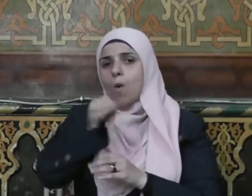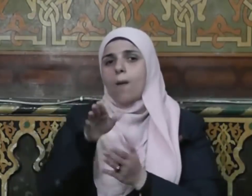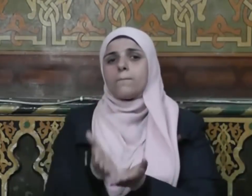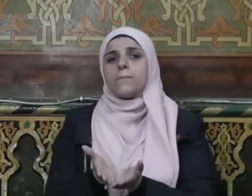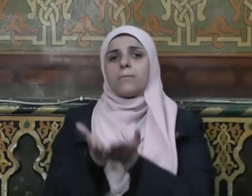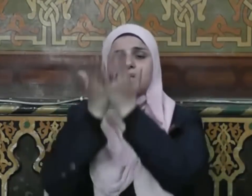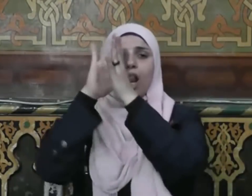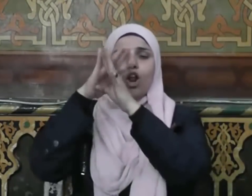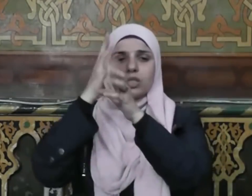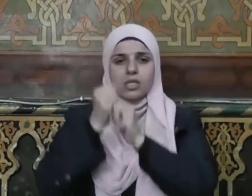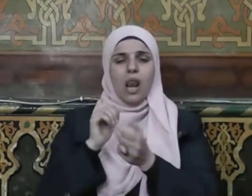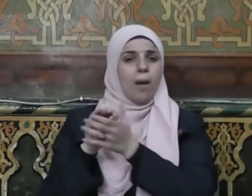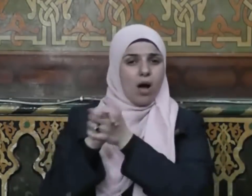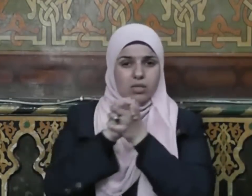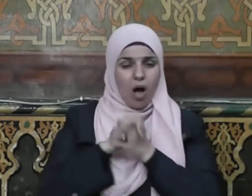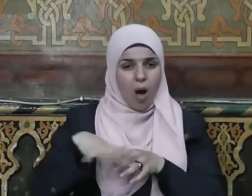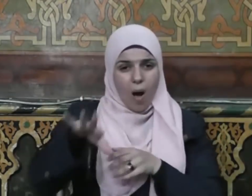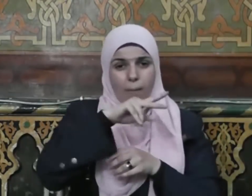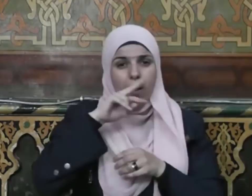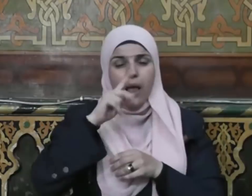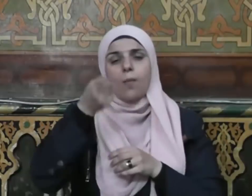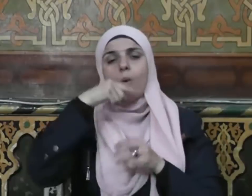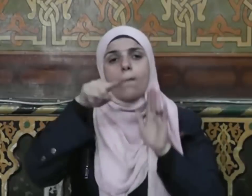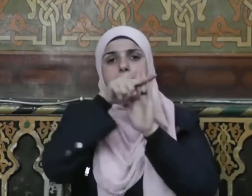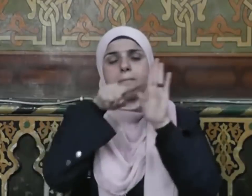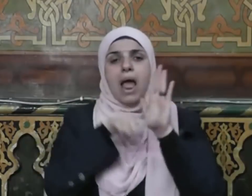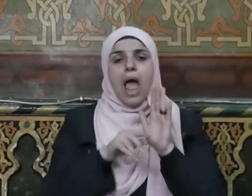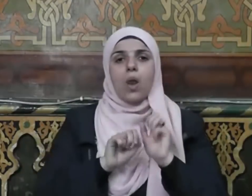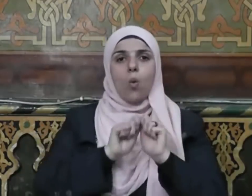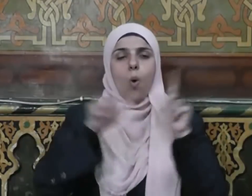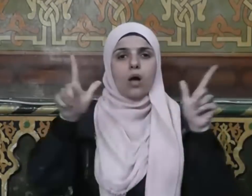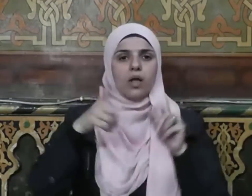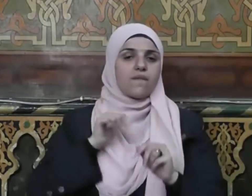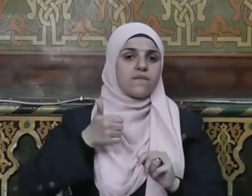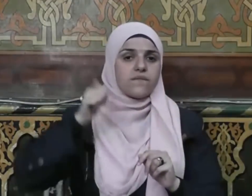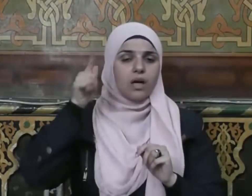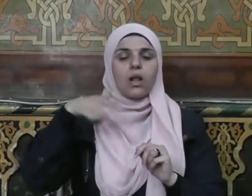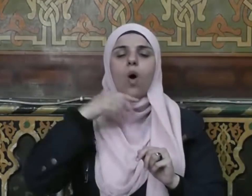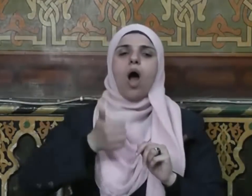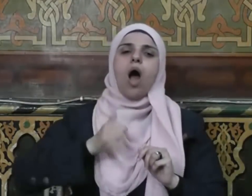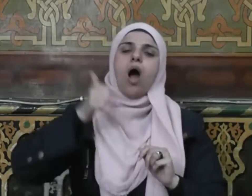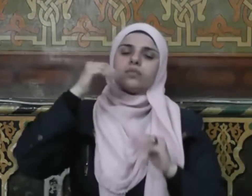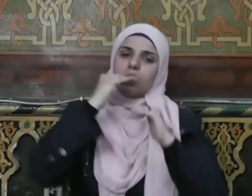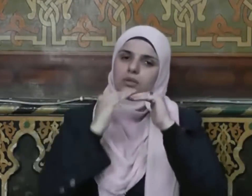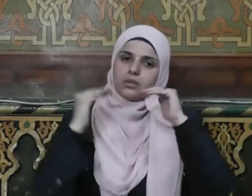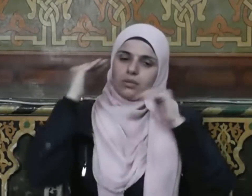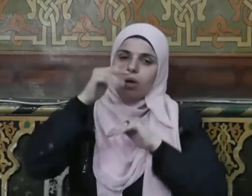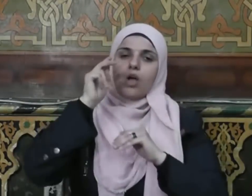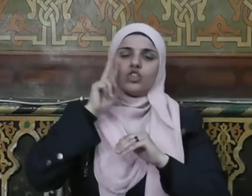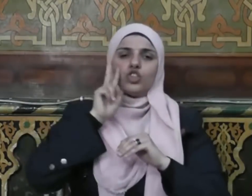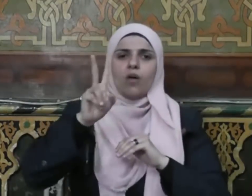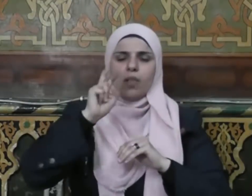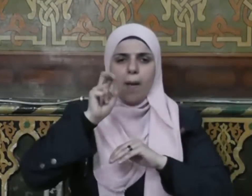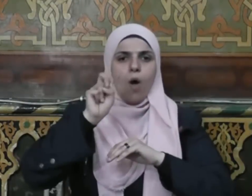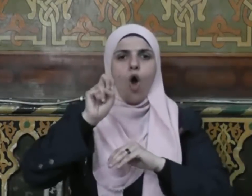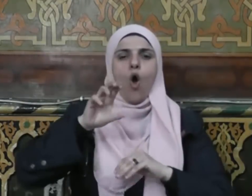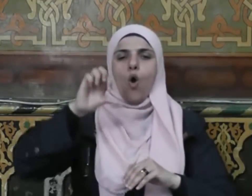الله صلى الله عليه وسلم وبيان فضلهم يعزز دور القدوة الحسنة